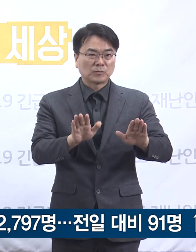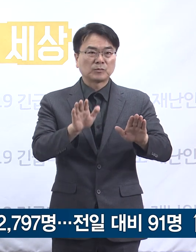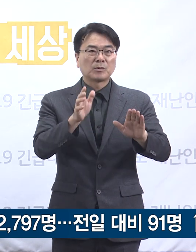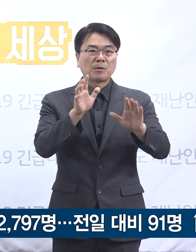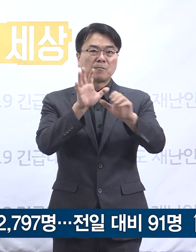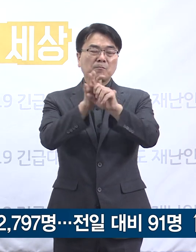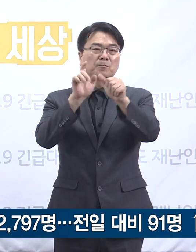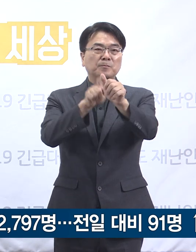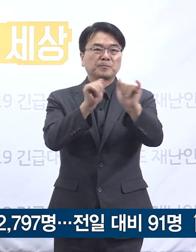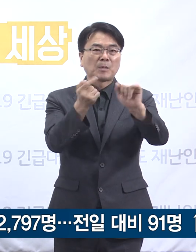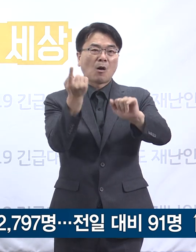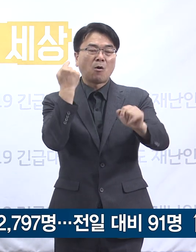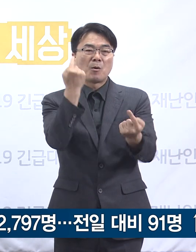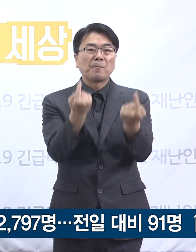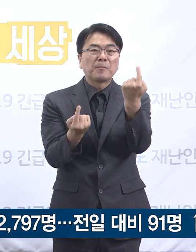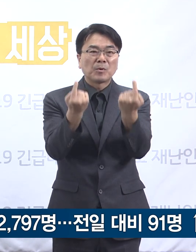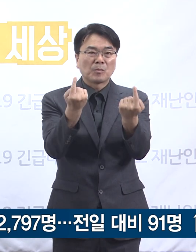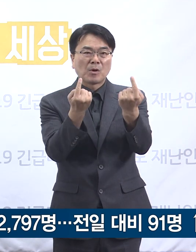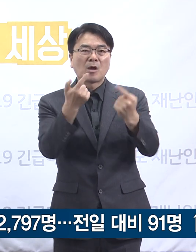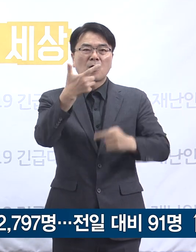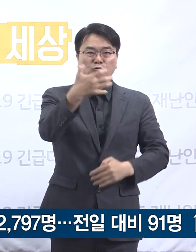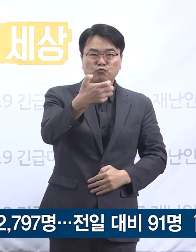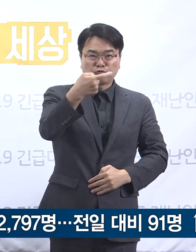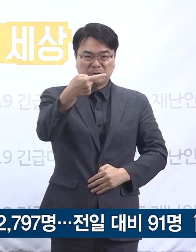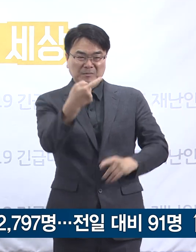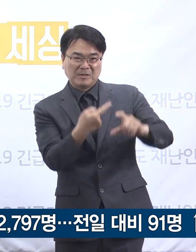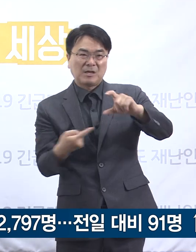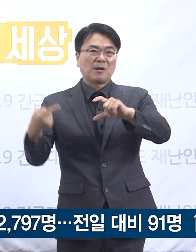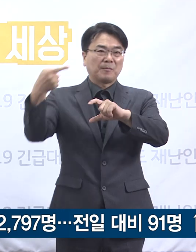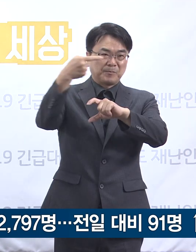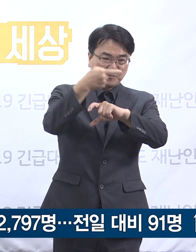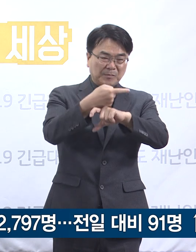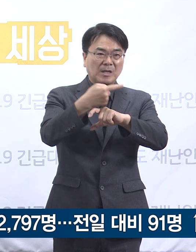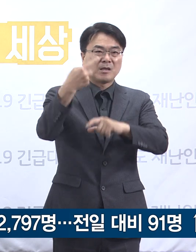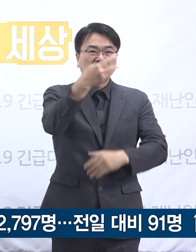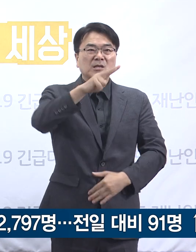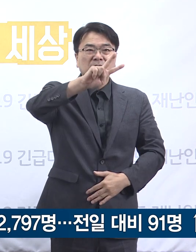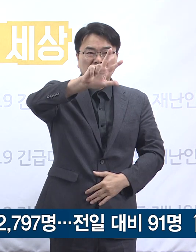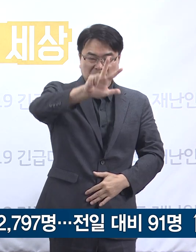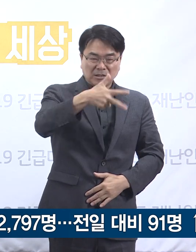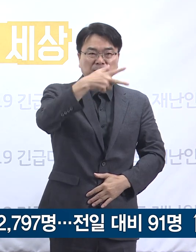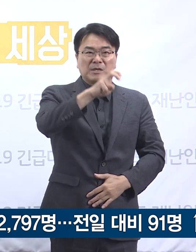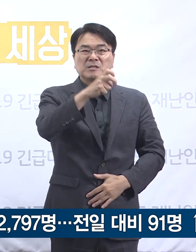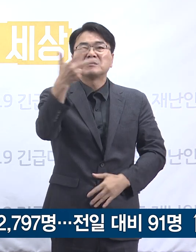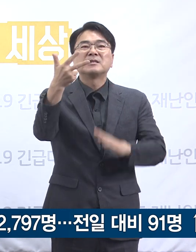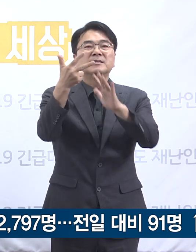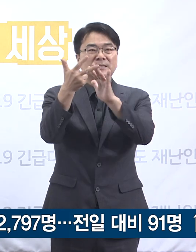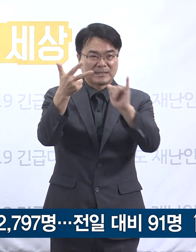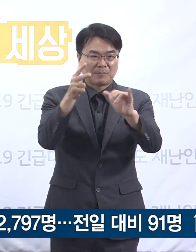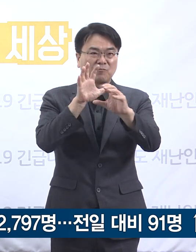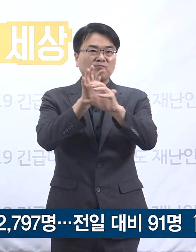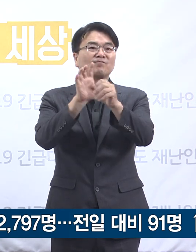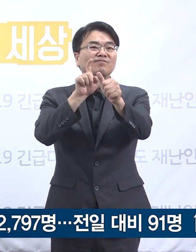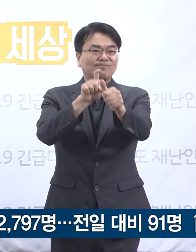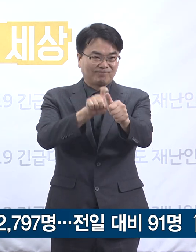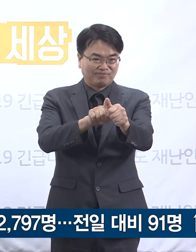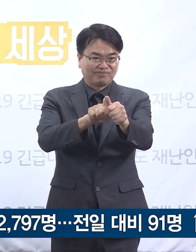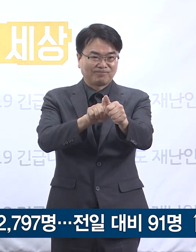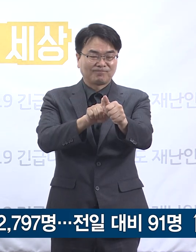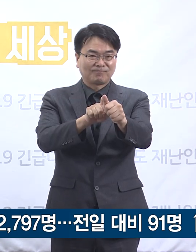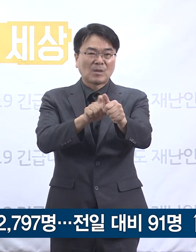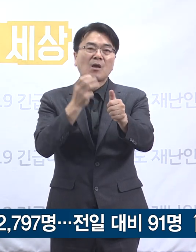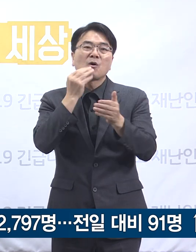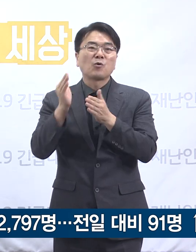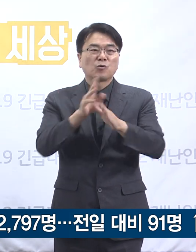수는 전일 오전 0시 대비 91명이 증가한 총 2,797명으로 도내 23개 시군에서